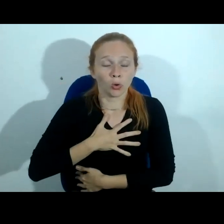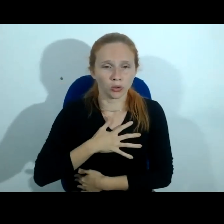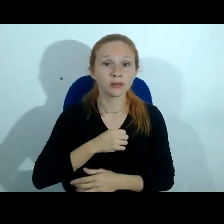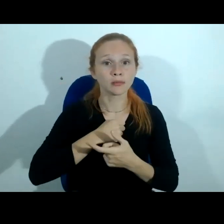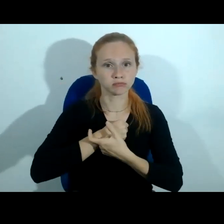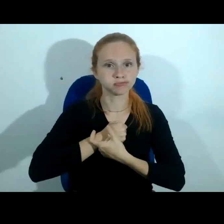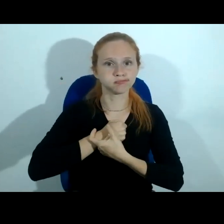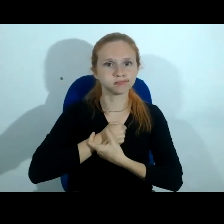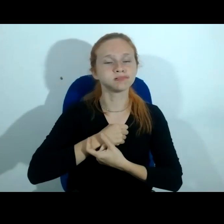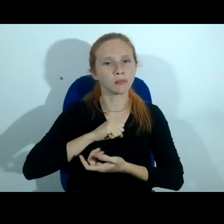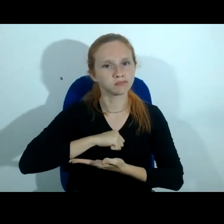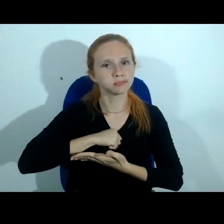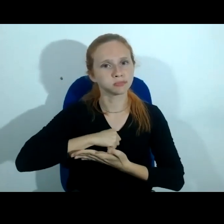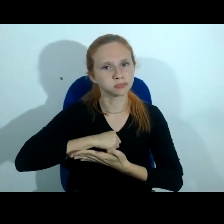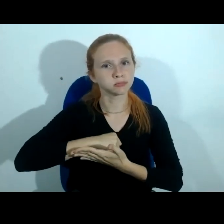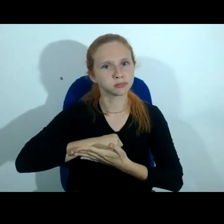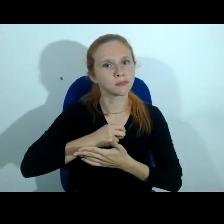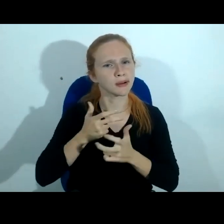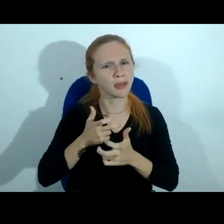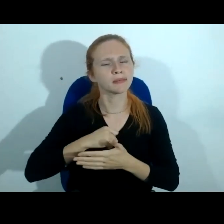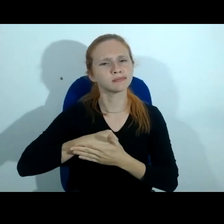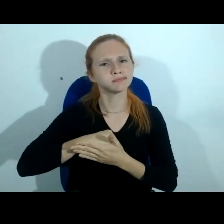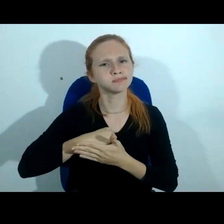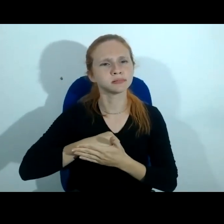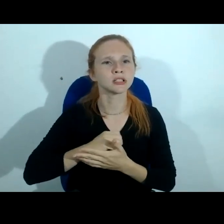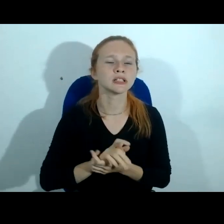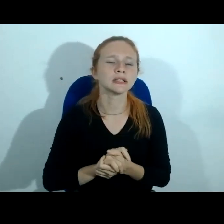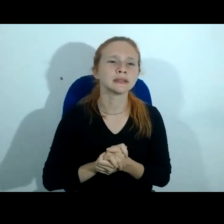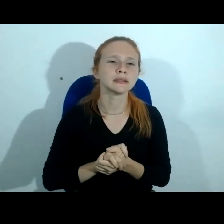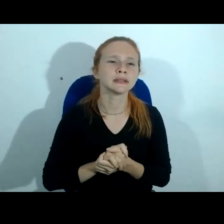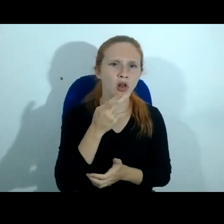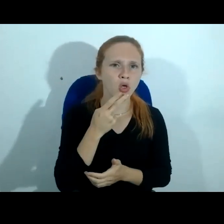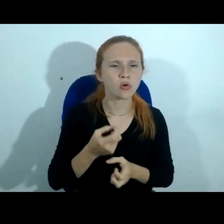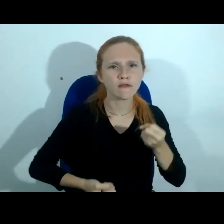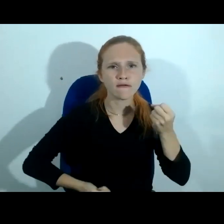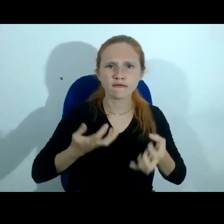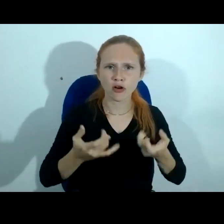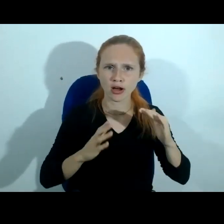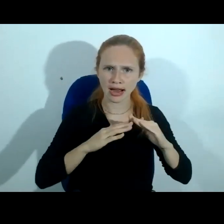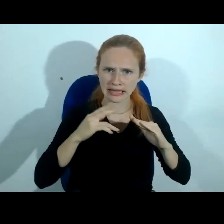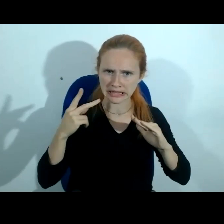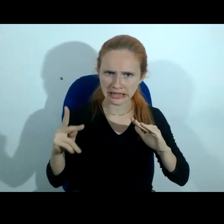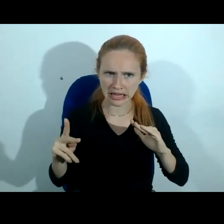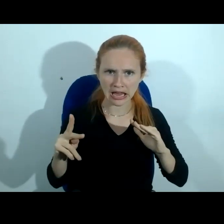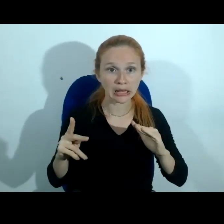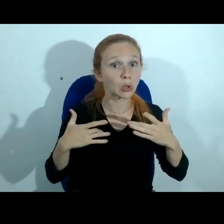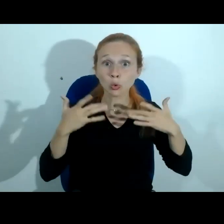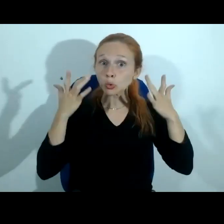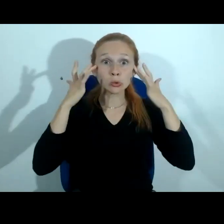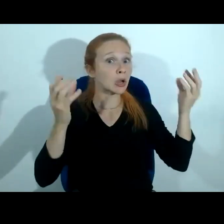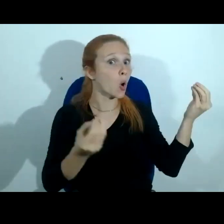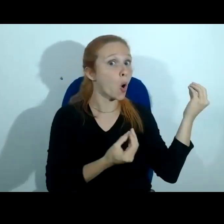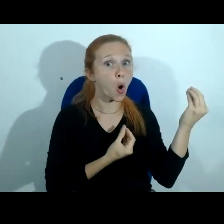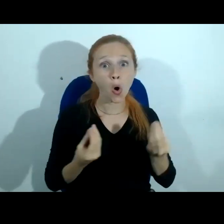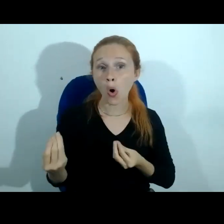monitora o batimento cardíaco e ele alega que na verdade o incêndio na casa dele foi um incêndio que ele não sabia origem